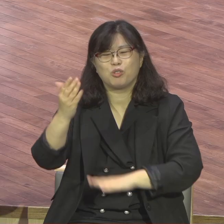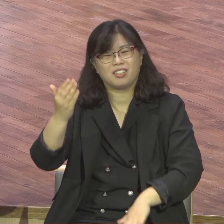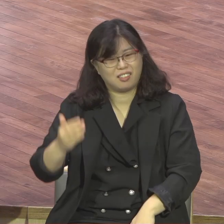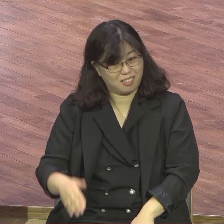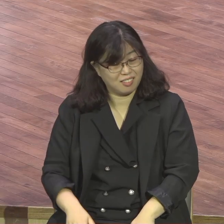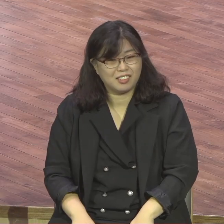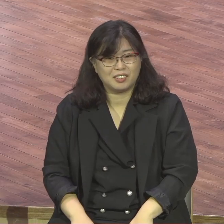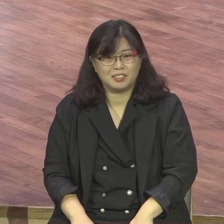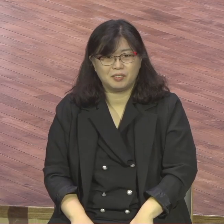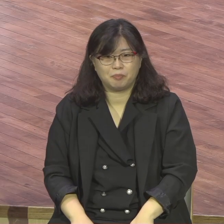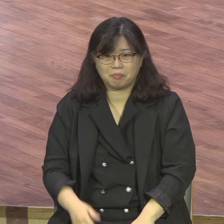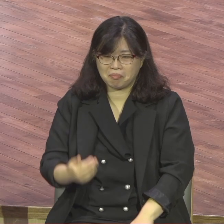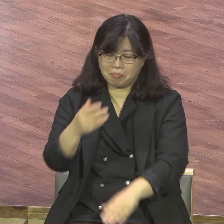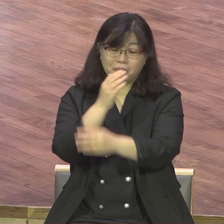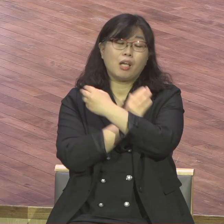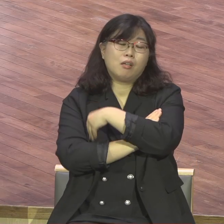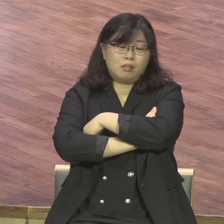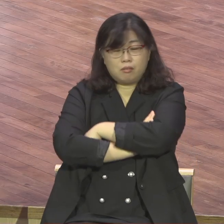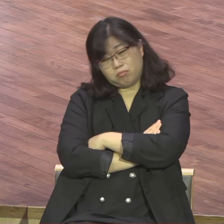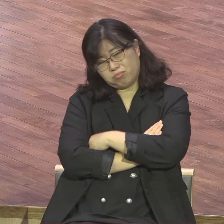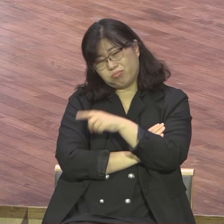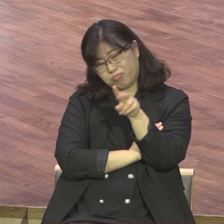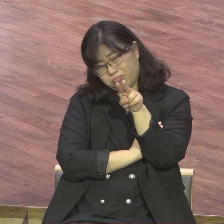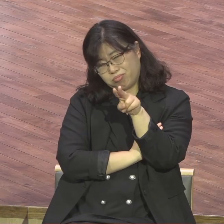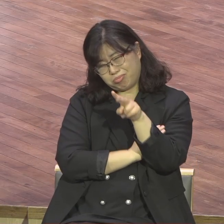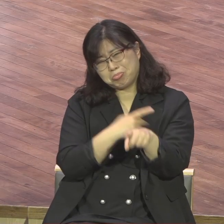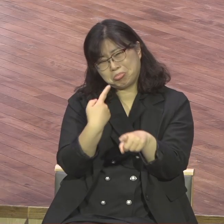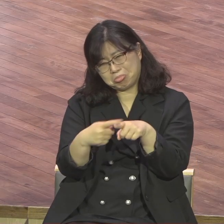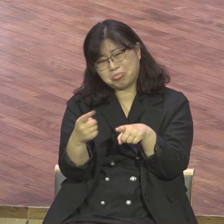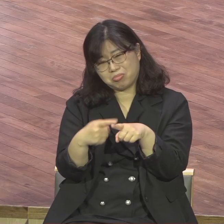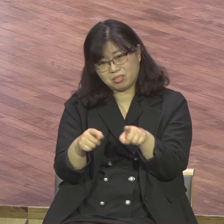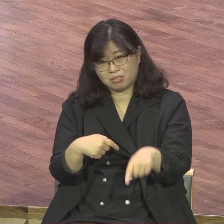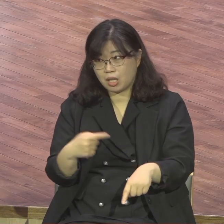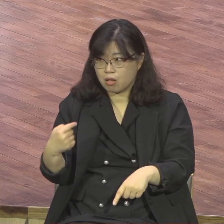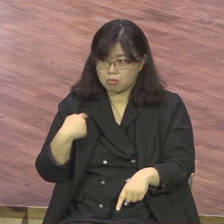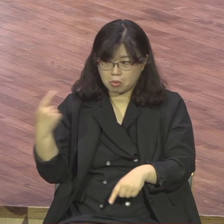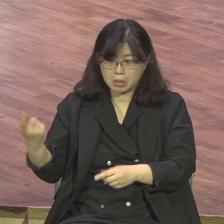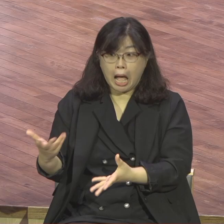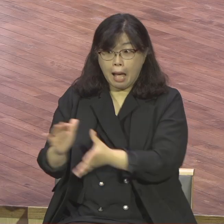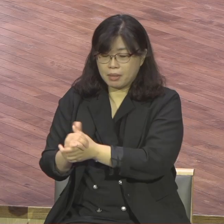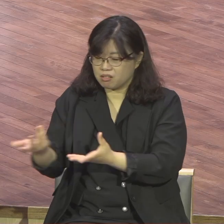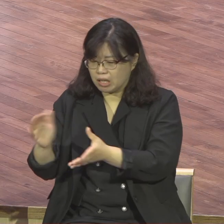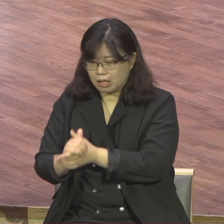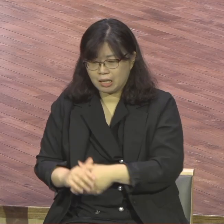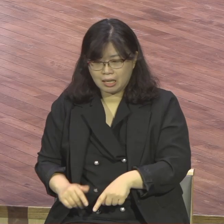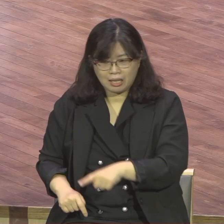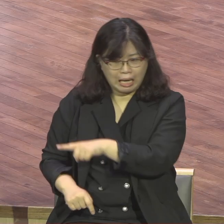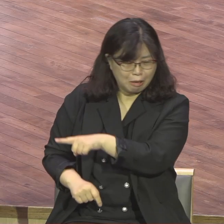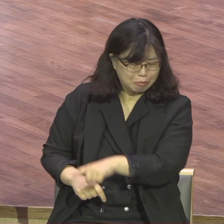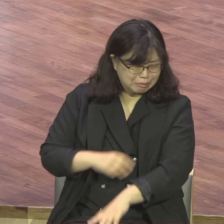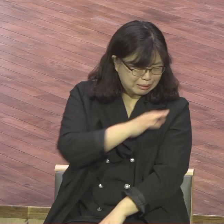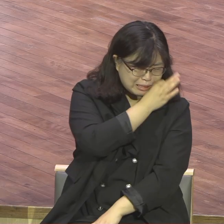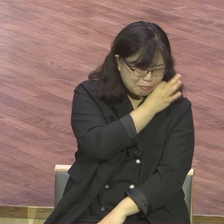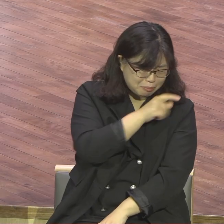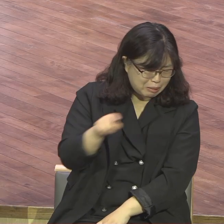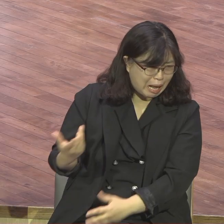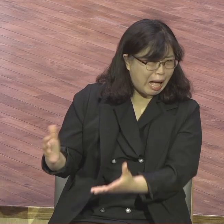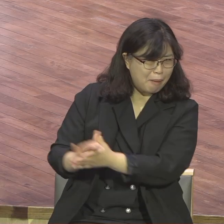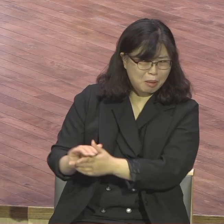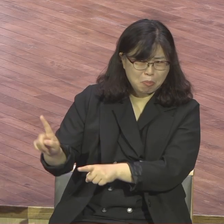판단해요 누가 입에 아멘 미쳤어 꼴찌 보면서 지는